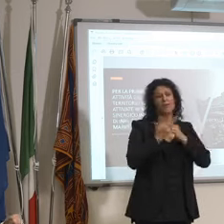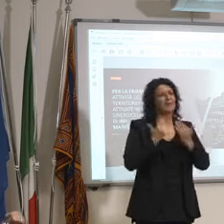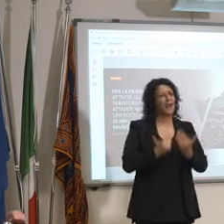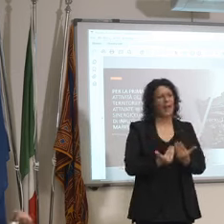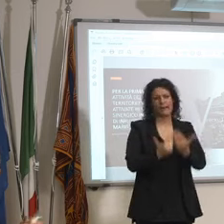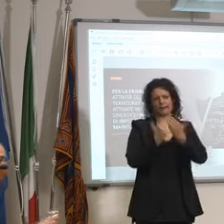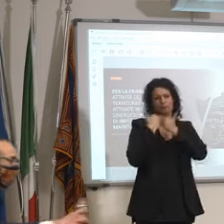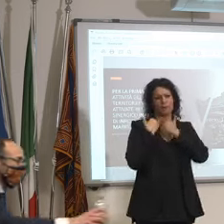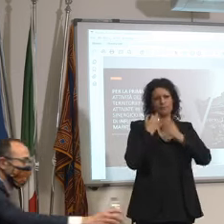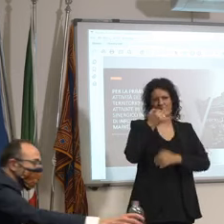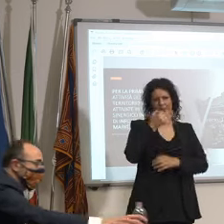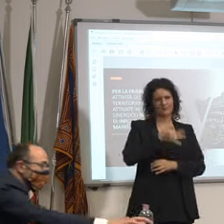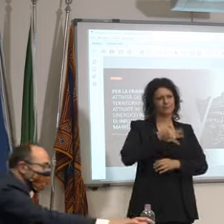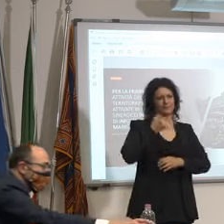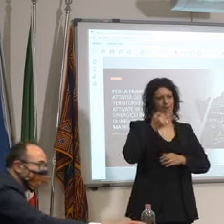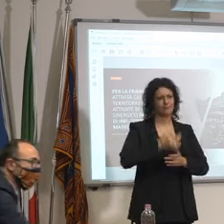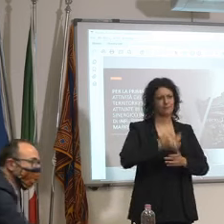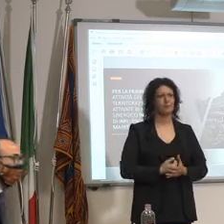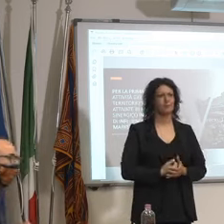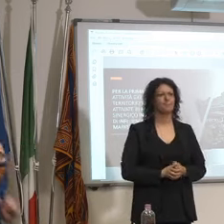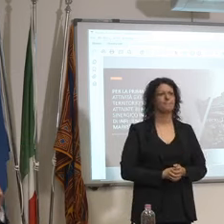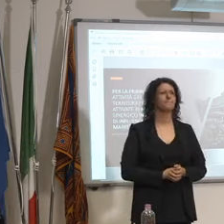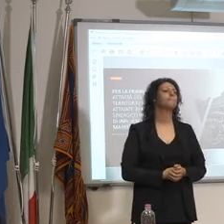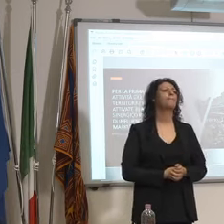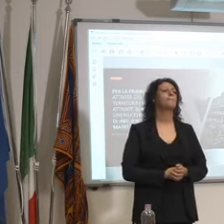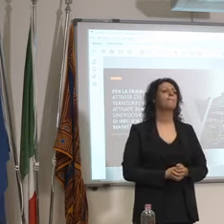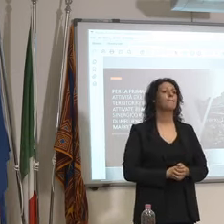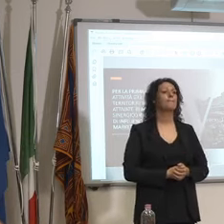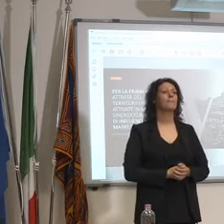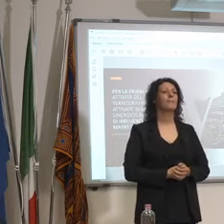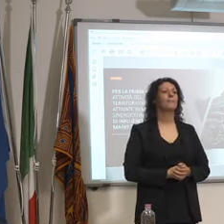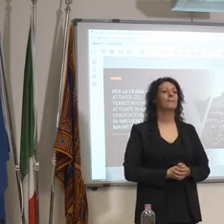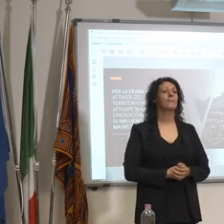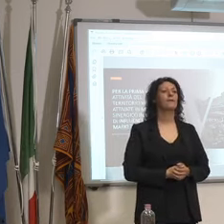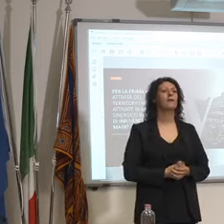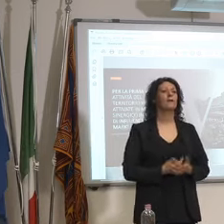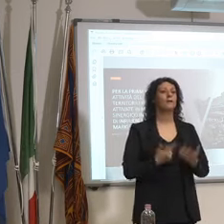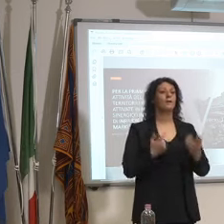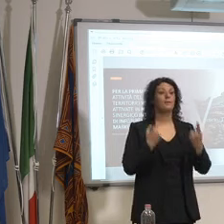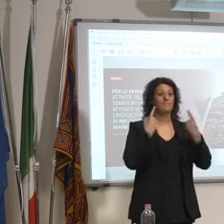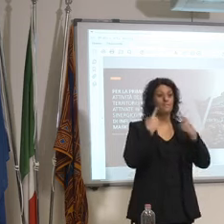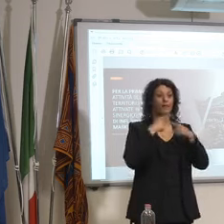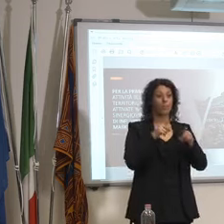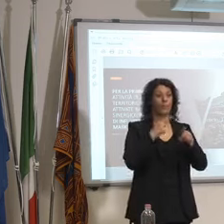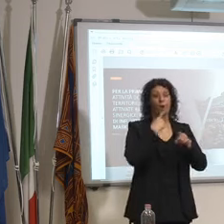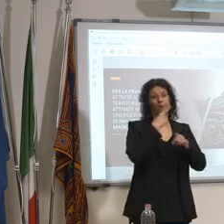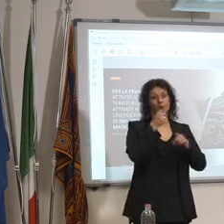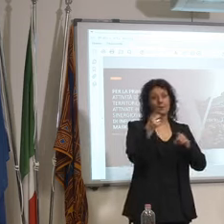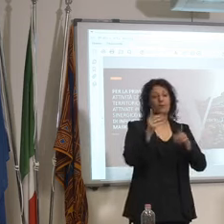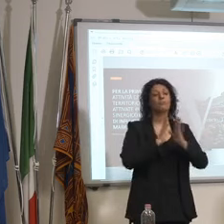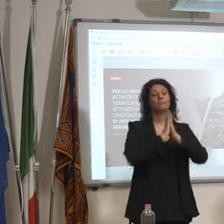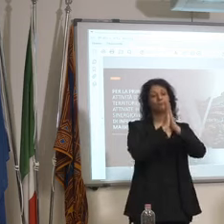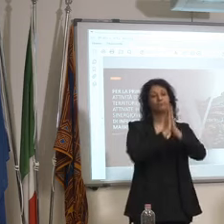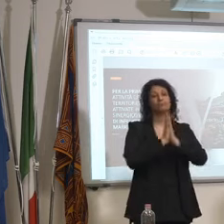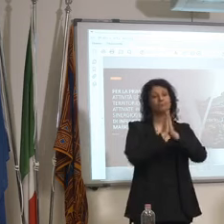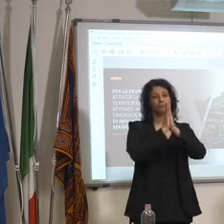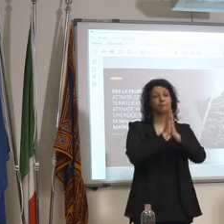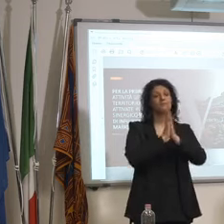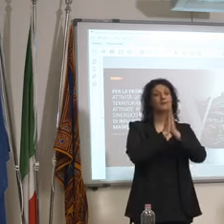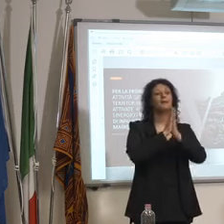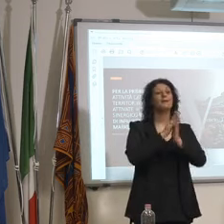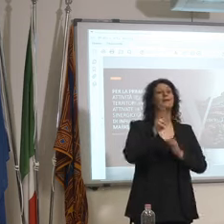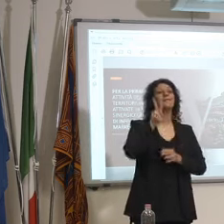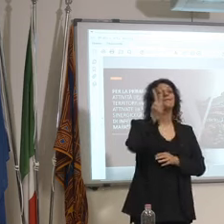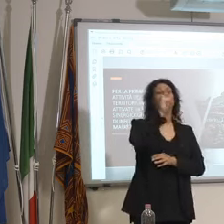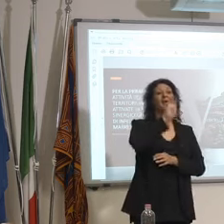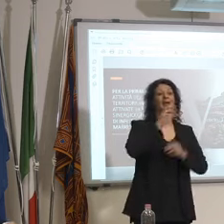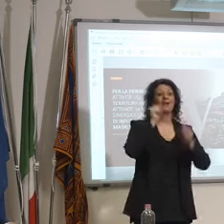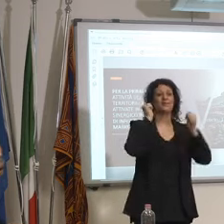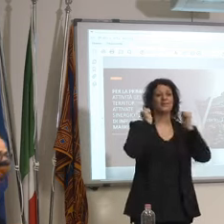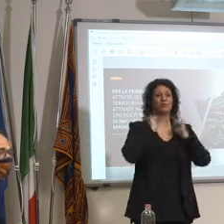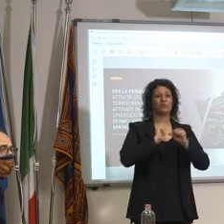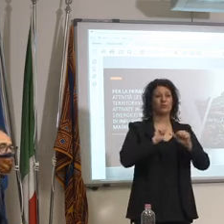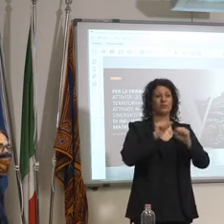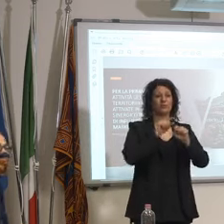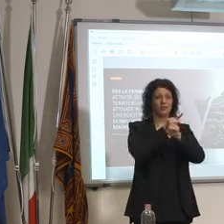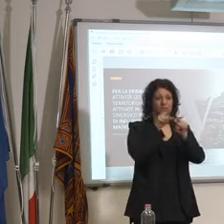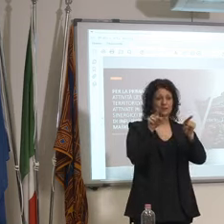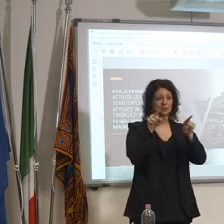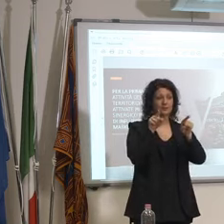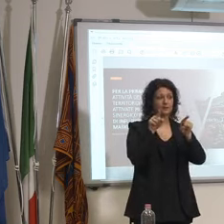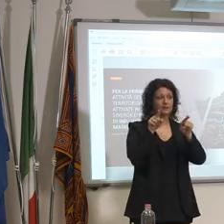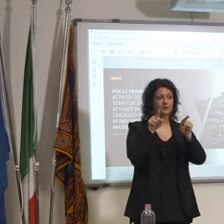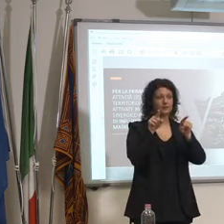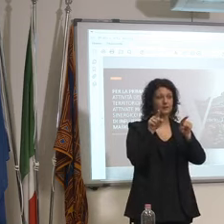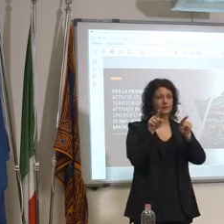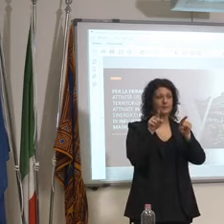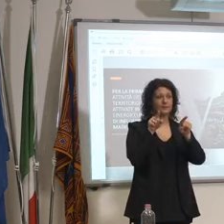per questo no dico per questo faccio continuamente appello ai Veneti di rispettare il tema prego